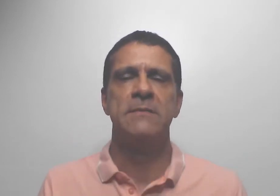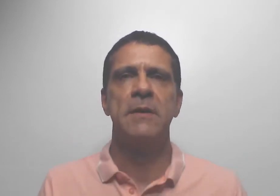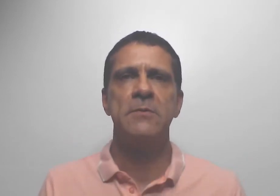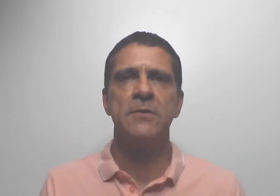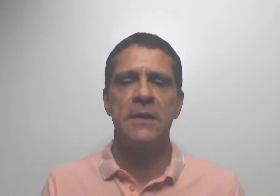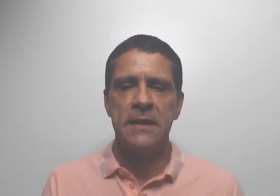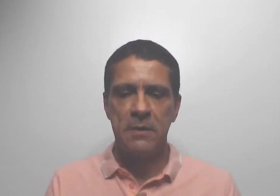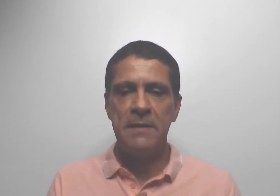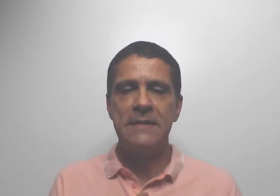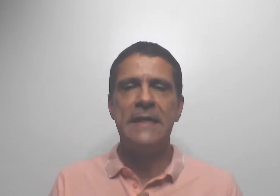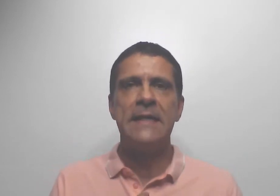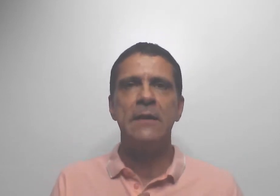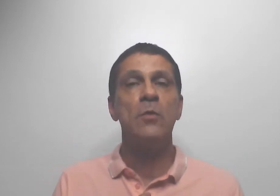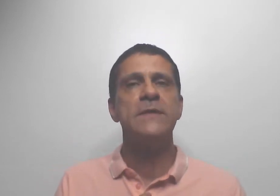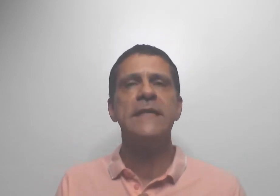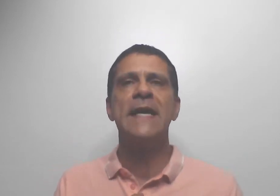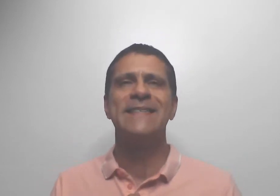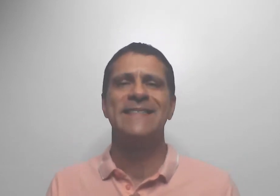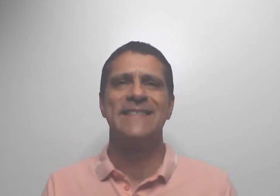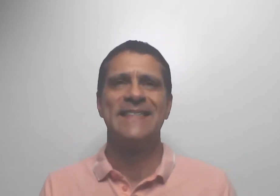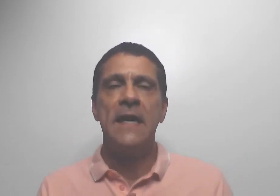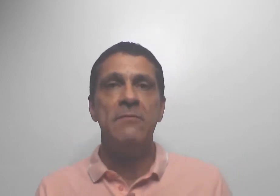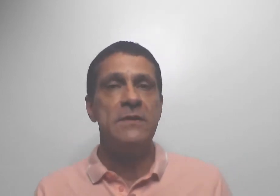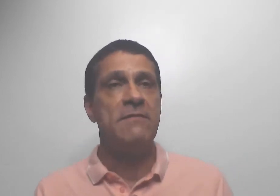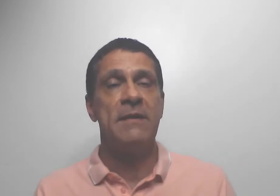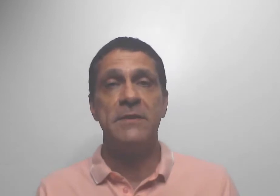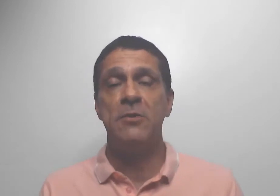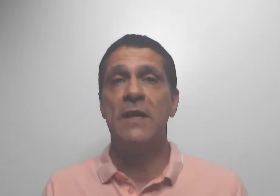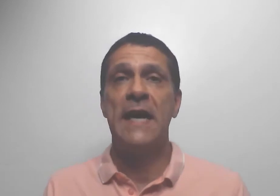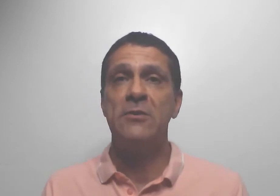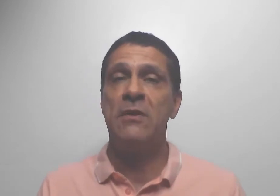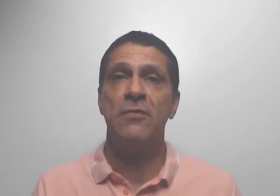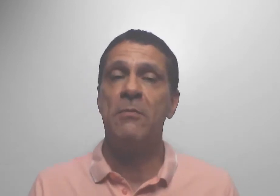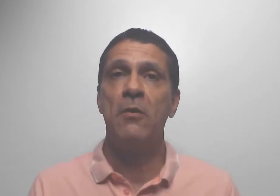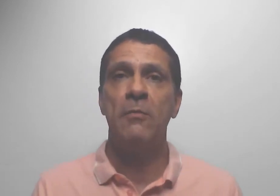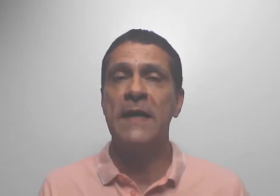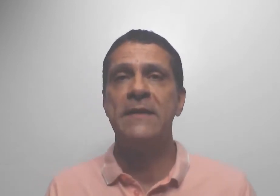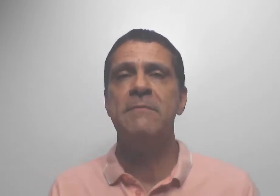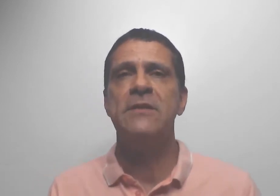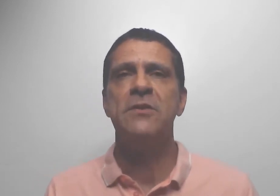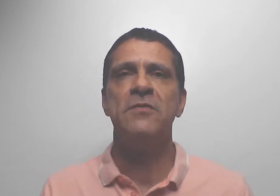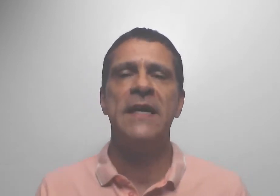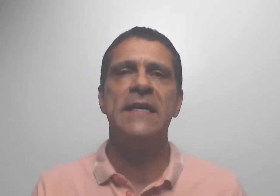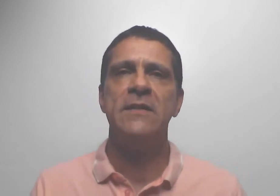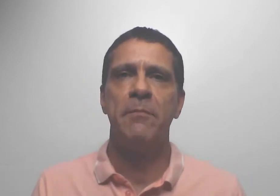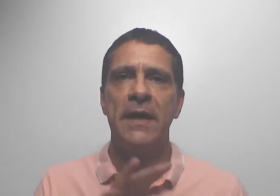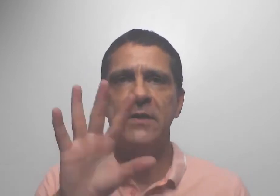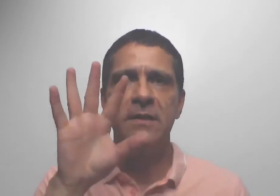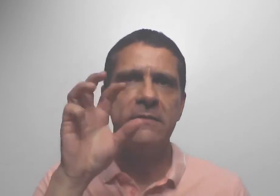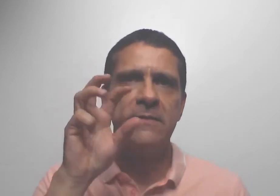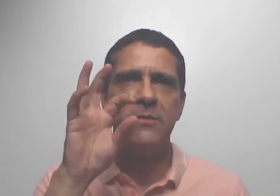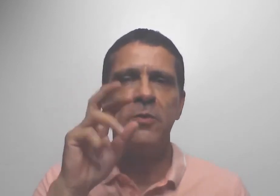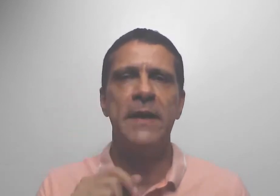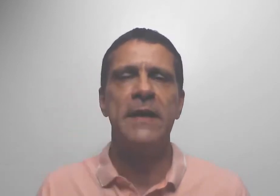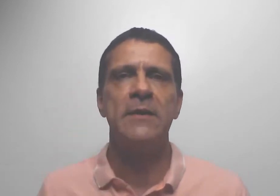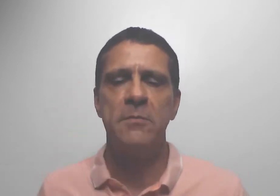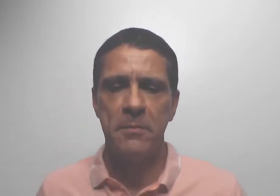as mãos de uma maneira consciente. E aí você vai se olhar de uma forma completamente diferente a partir de um pequeno